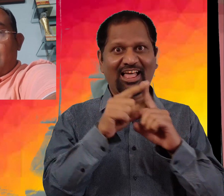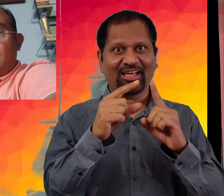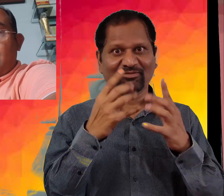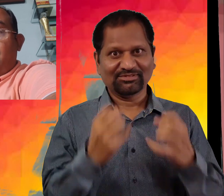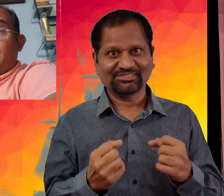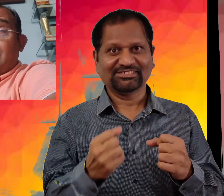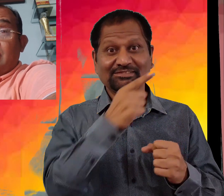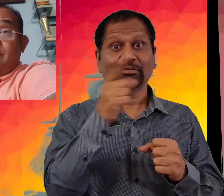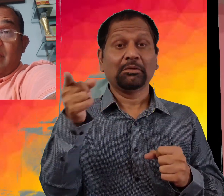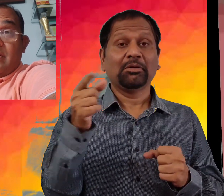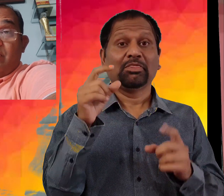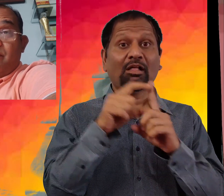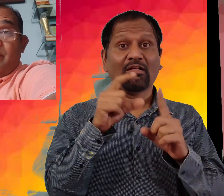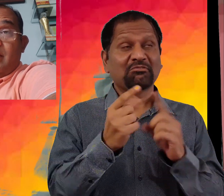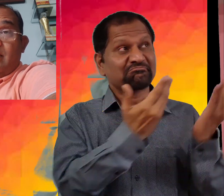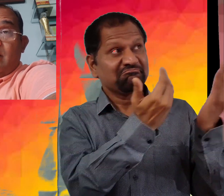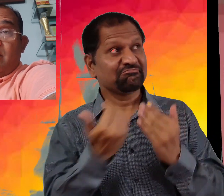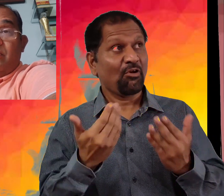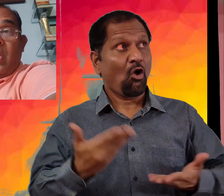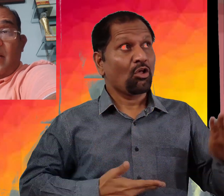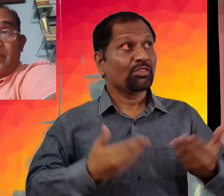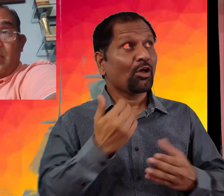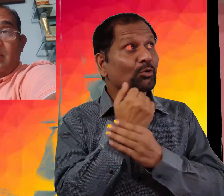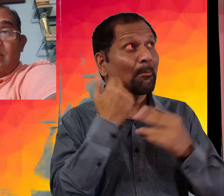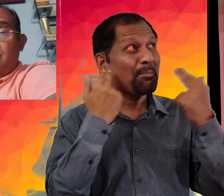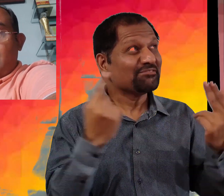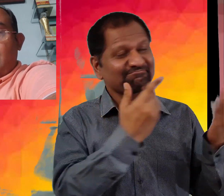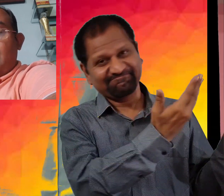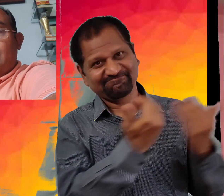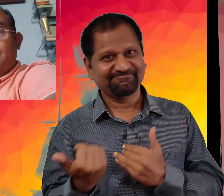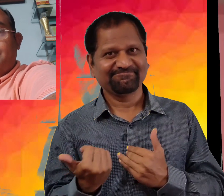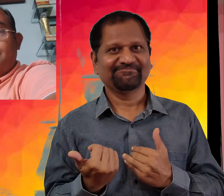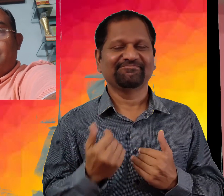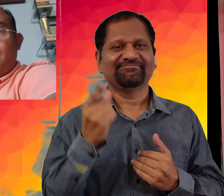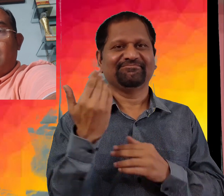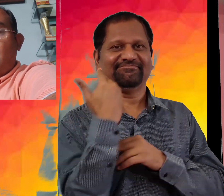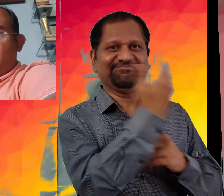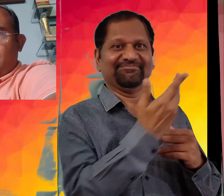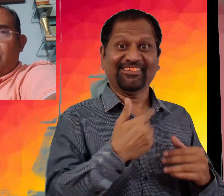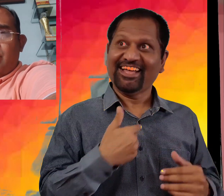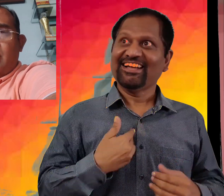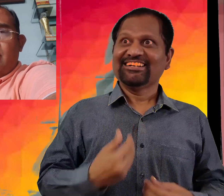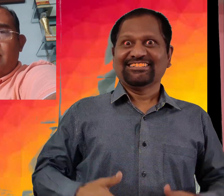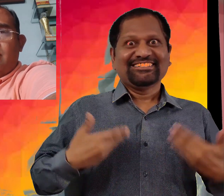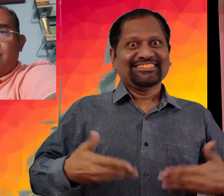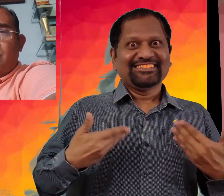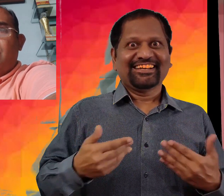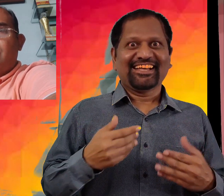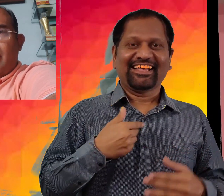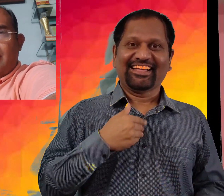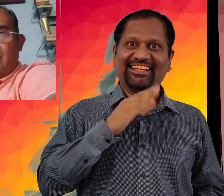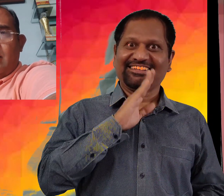جہاں پر وہ ایز ایک چیف گیس کے روپ میں ان کو آمنترن دیا گیا تھا بہت خوش تھے